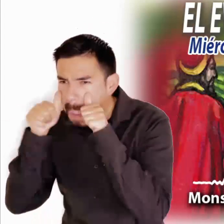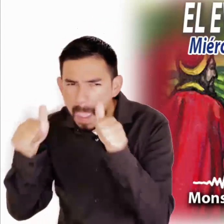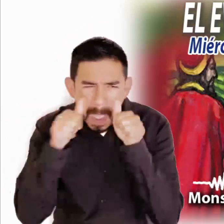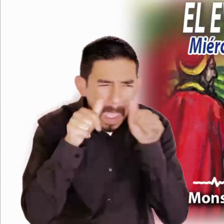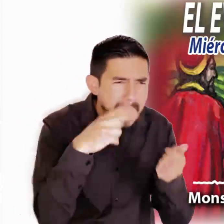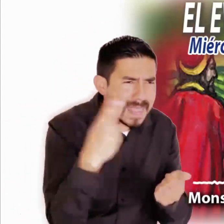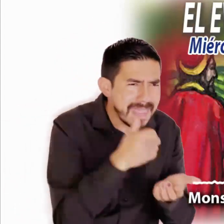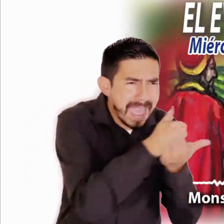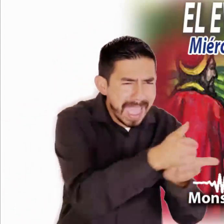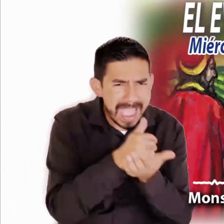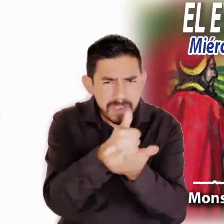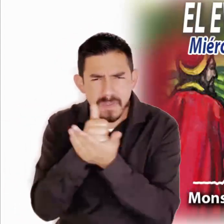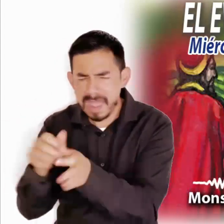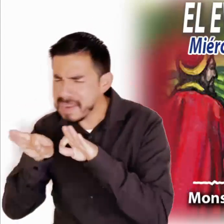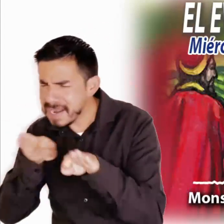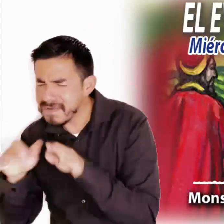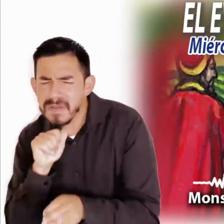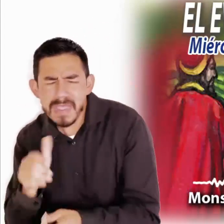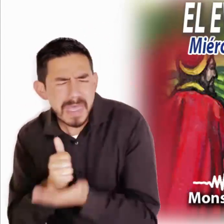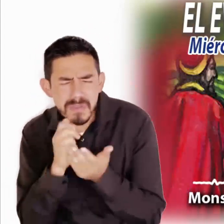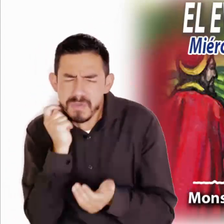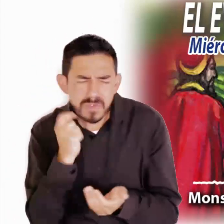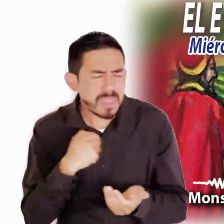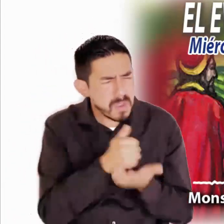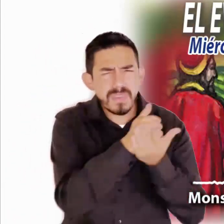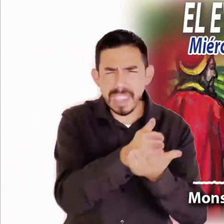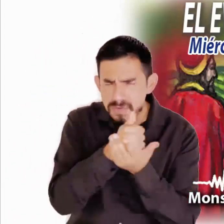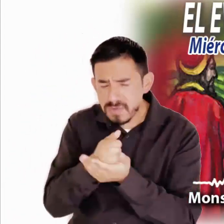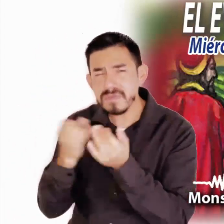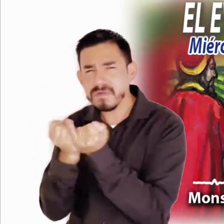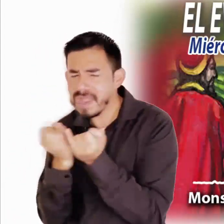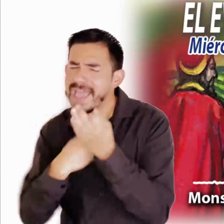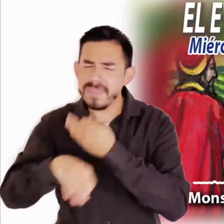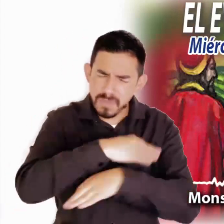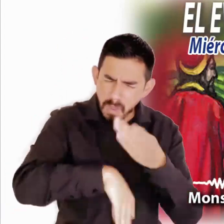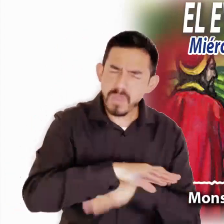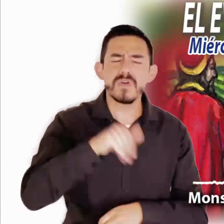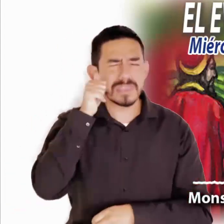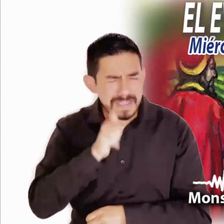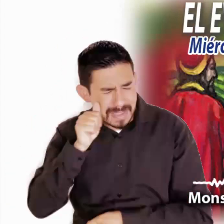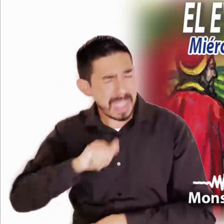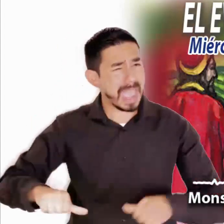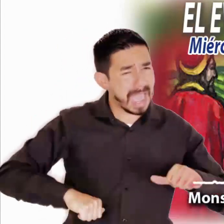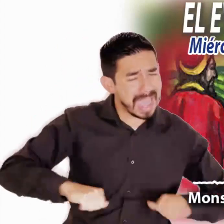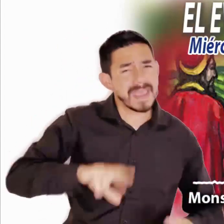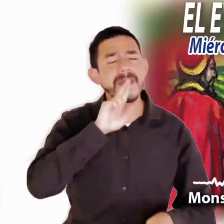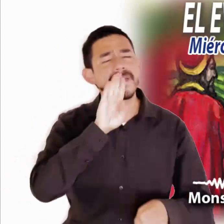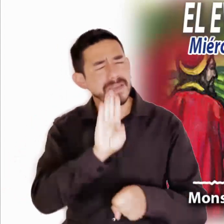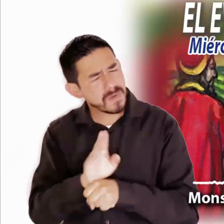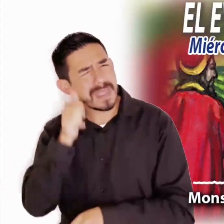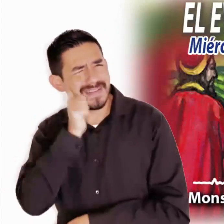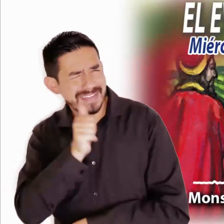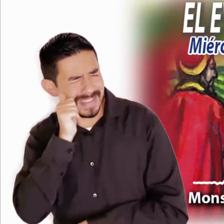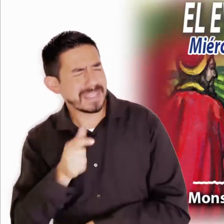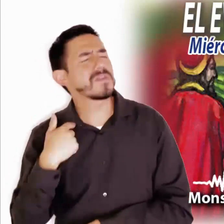atentos a los más débiles, a los que no tienen trabajo, a los que llegan a última hora. A todos corresponde asumir una actitud de